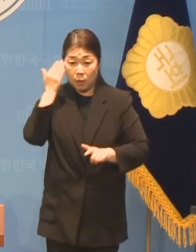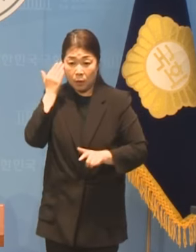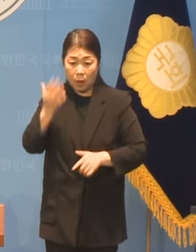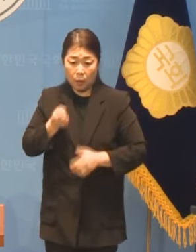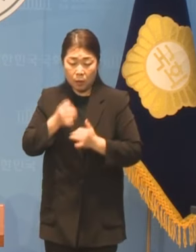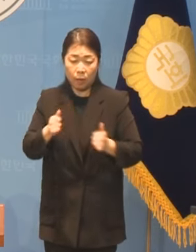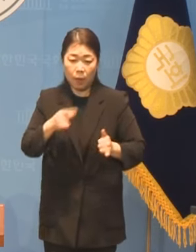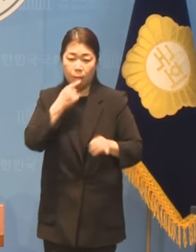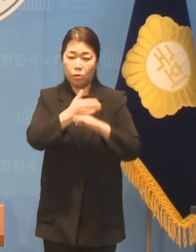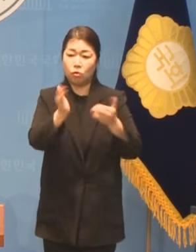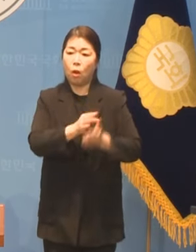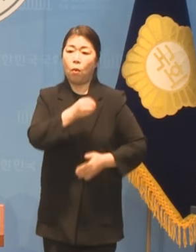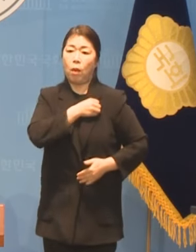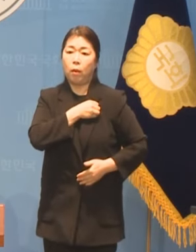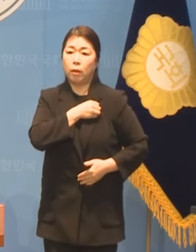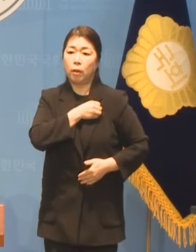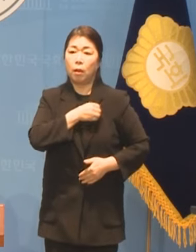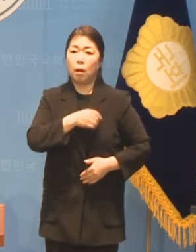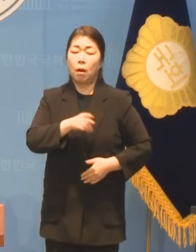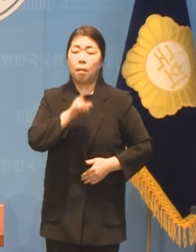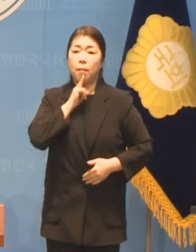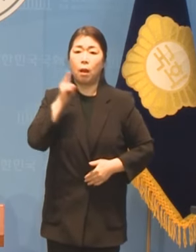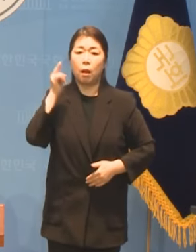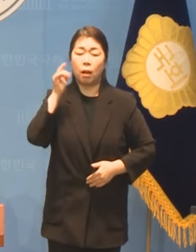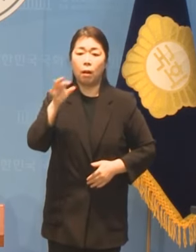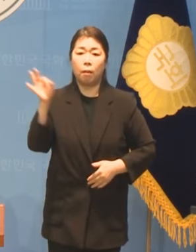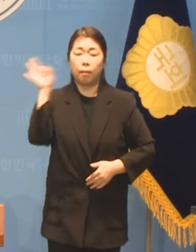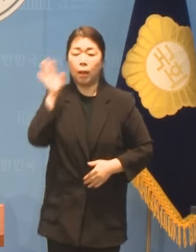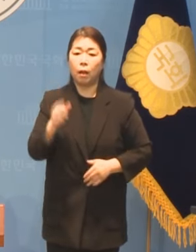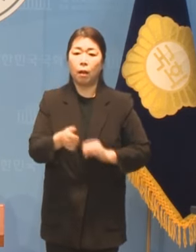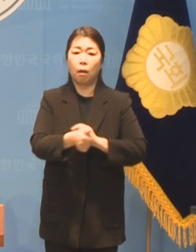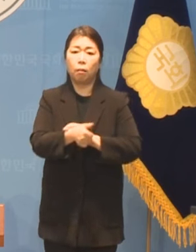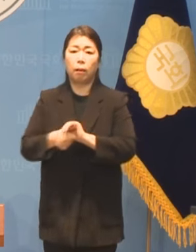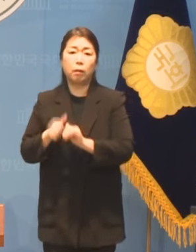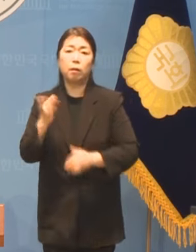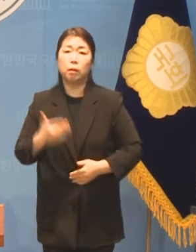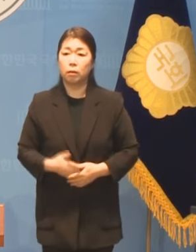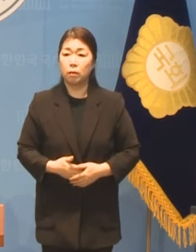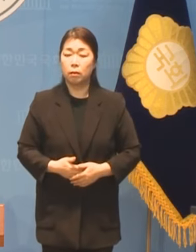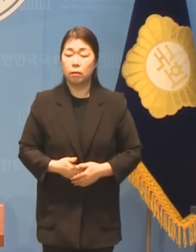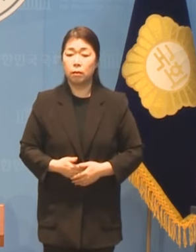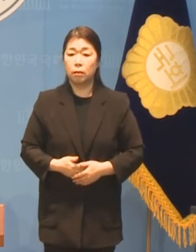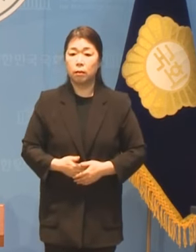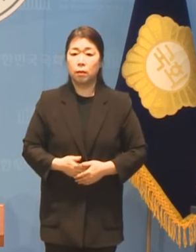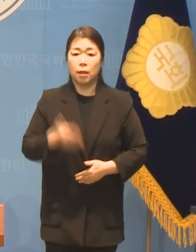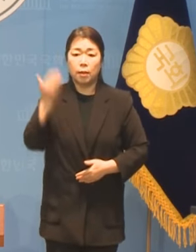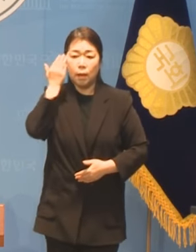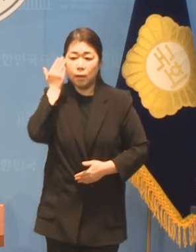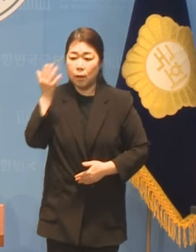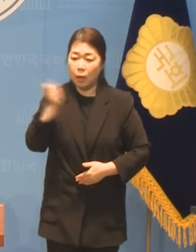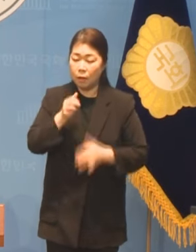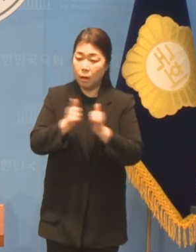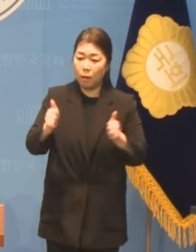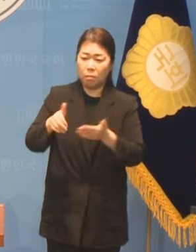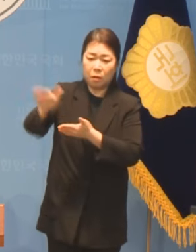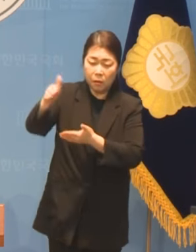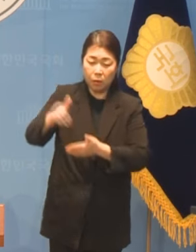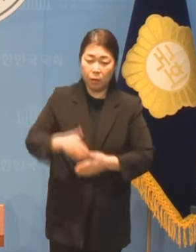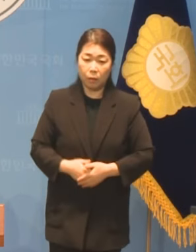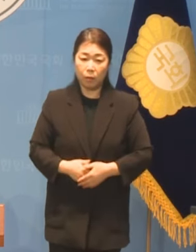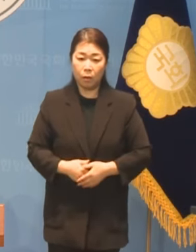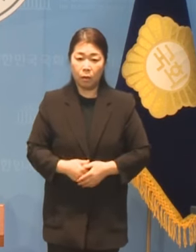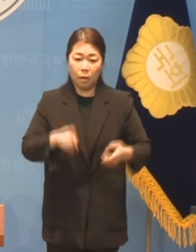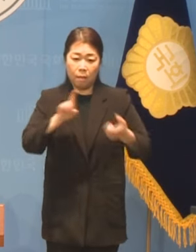자신있게 말할 수조차 없게 되었습니다 상식적인 정치인들을 배척하고 신인 정치인들은 조리돌림하며